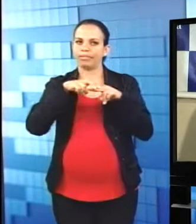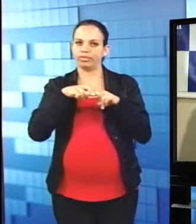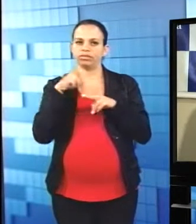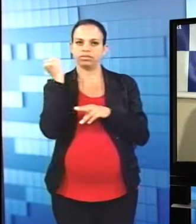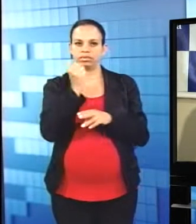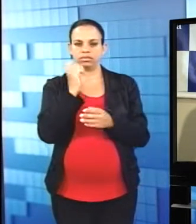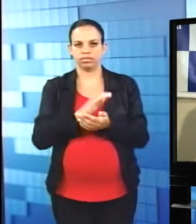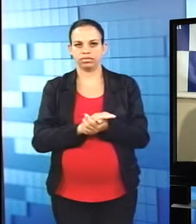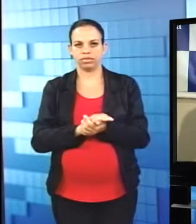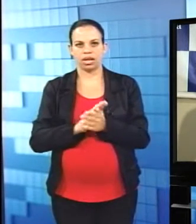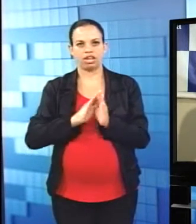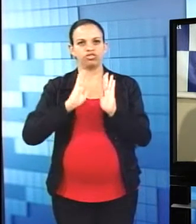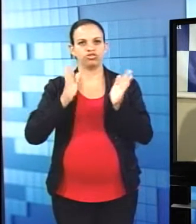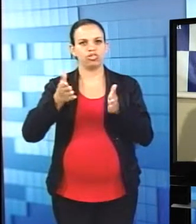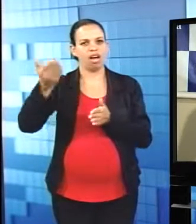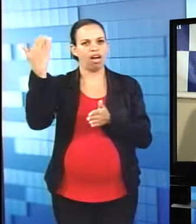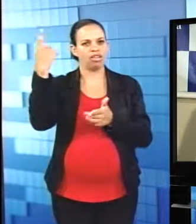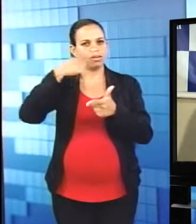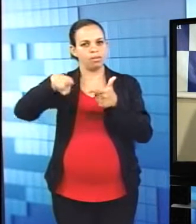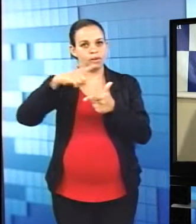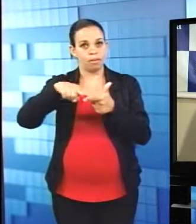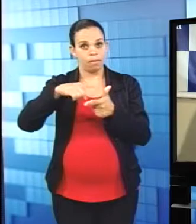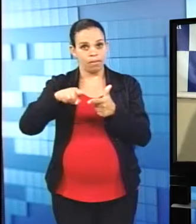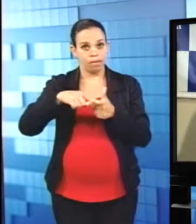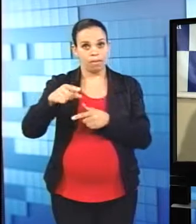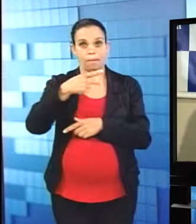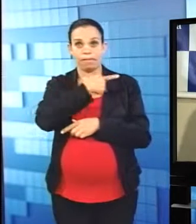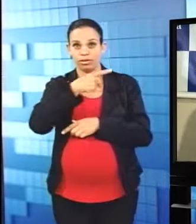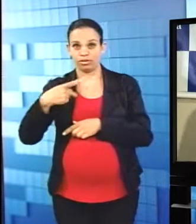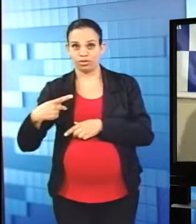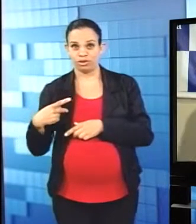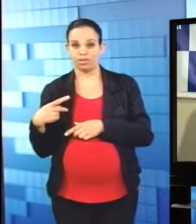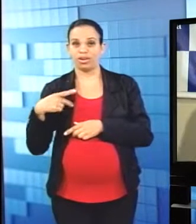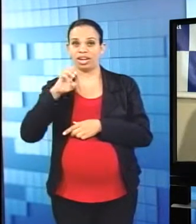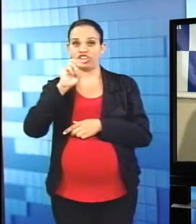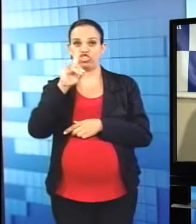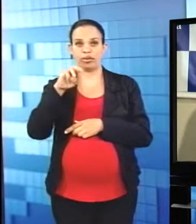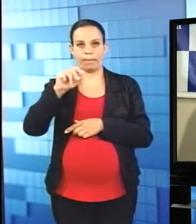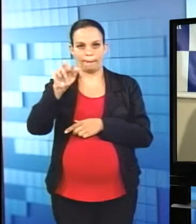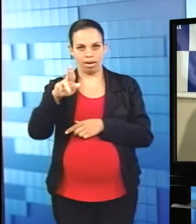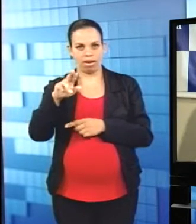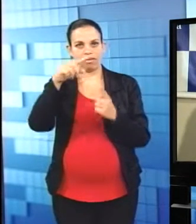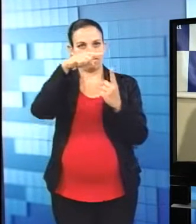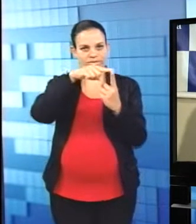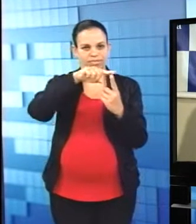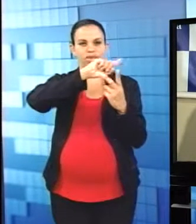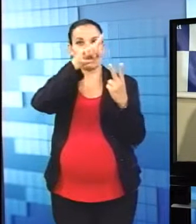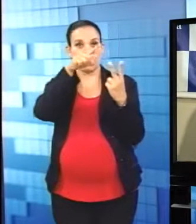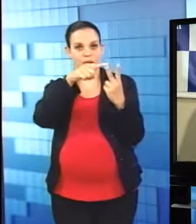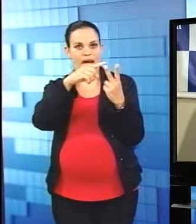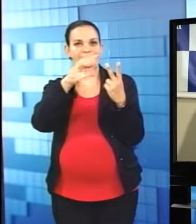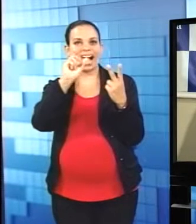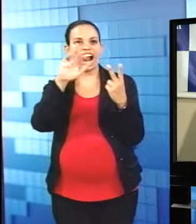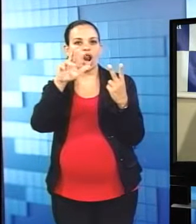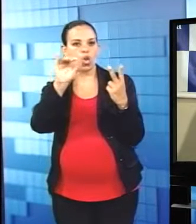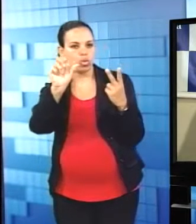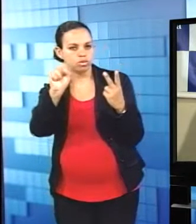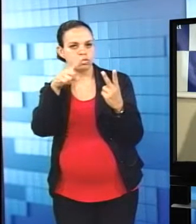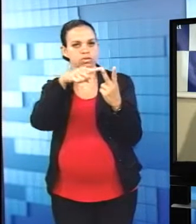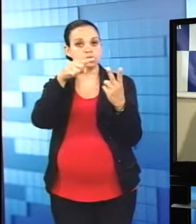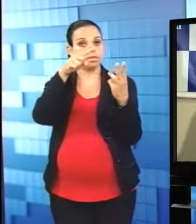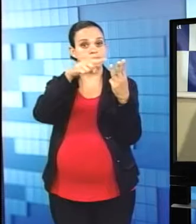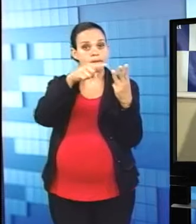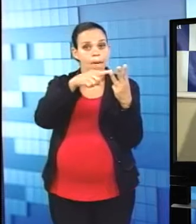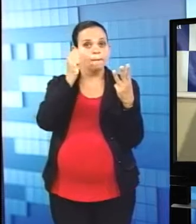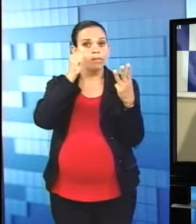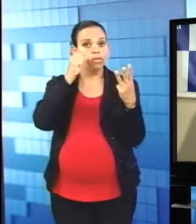Só que aí quando chegou lá ele mudou a história, disse que não podia deixar testemunha. E aí acabou matando